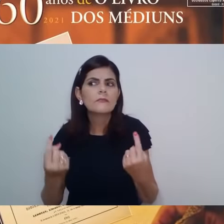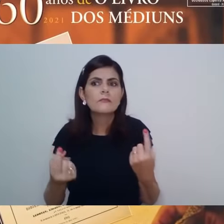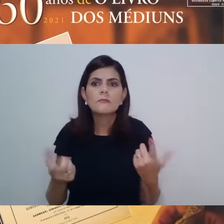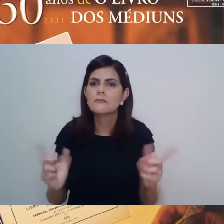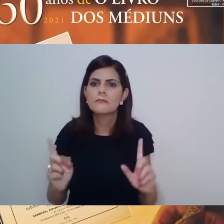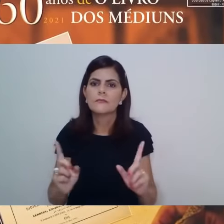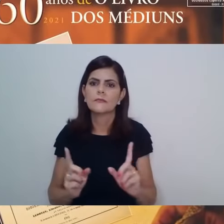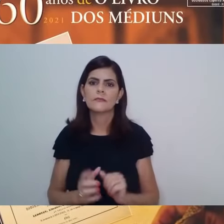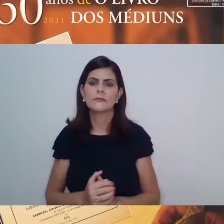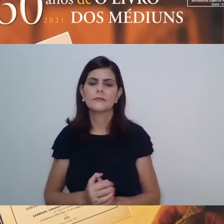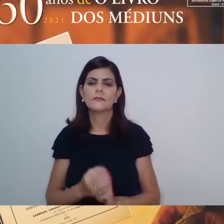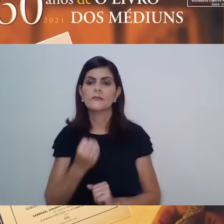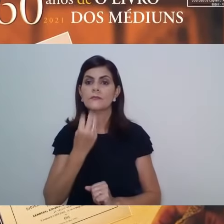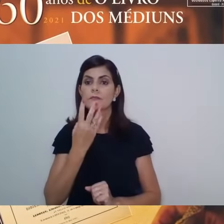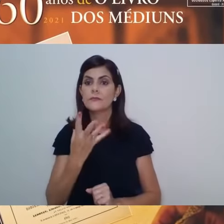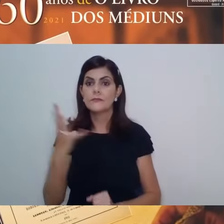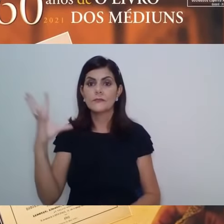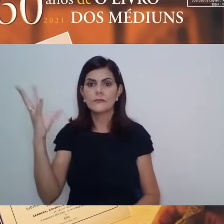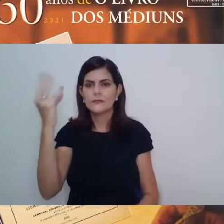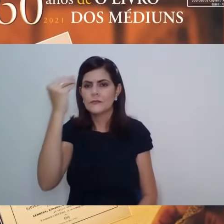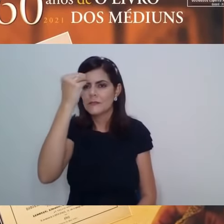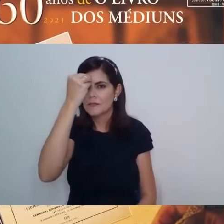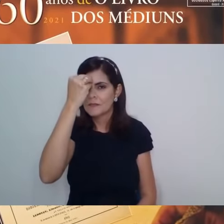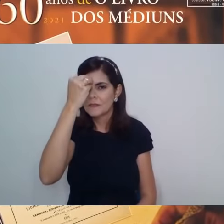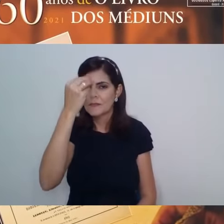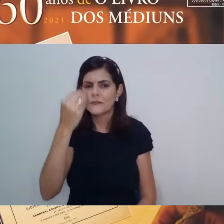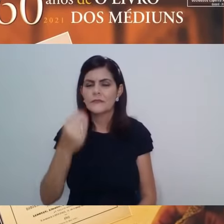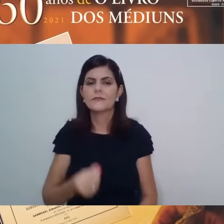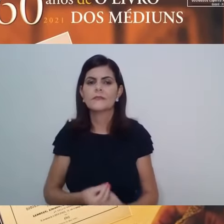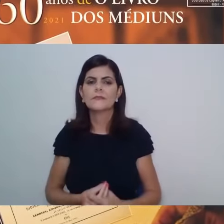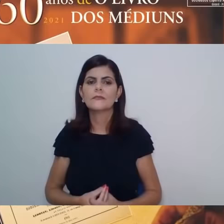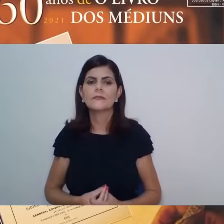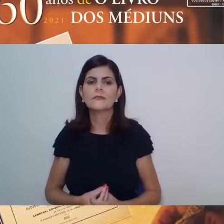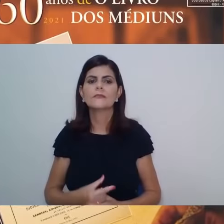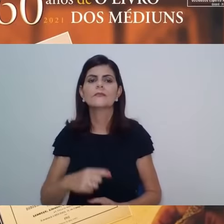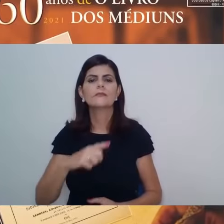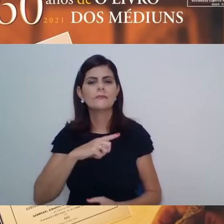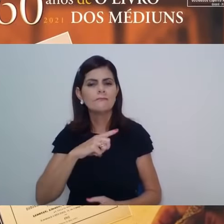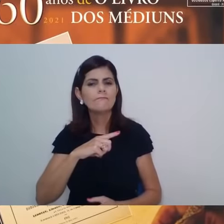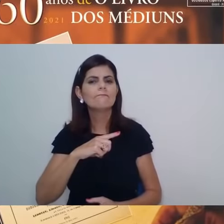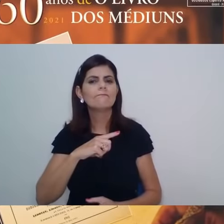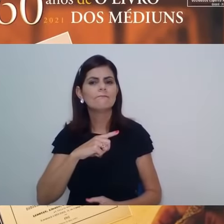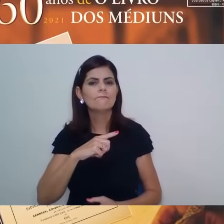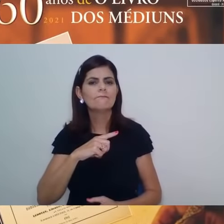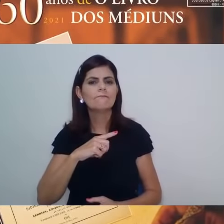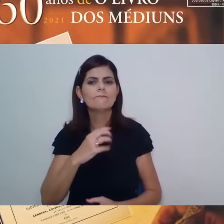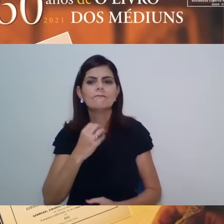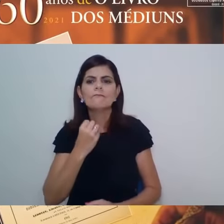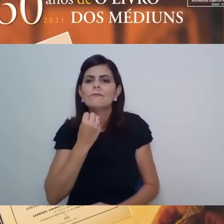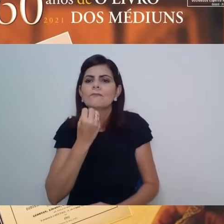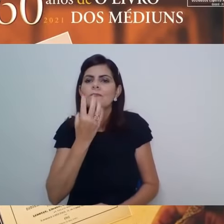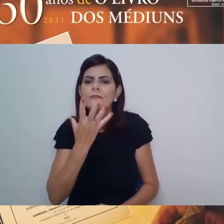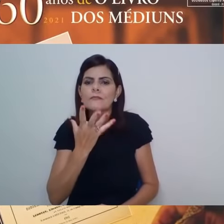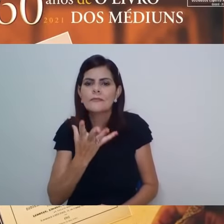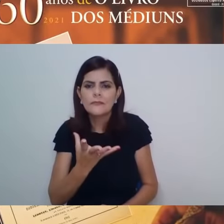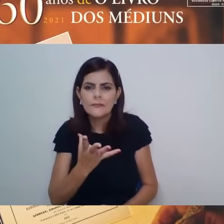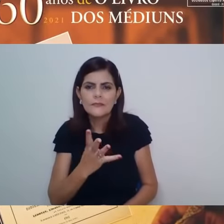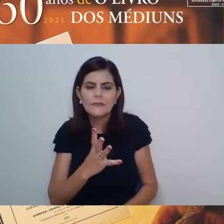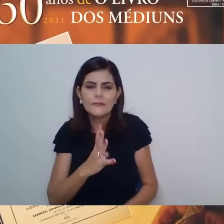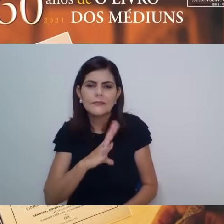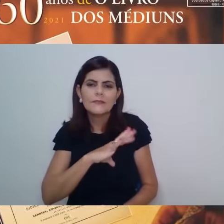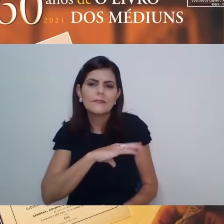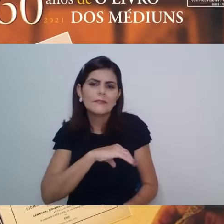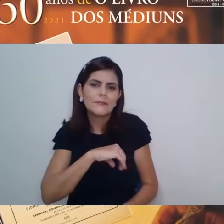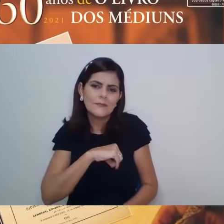O bom médium é aquele que comprometeu-se fundamentalmente com o bem e, pelo bem,